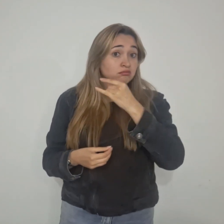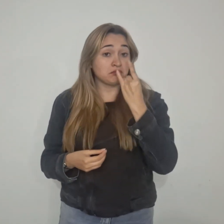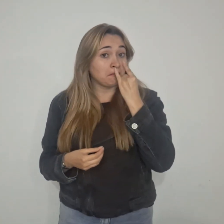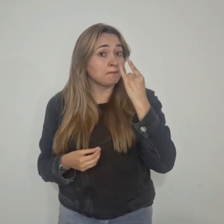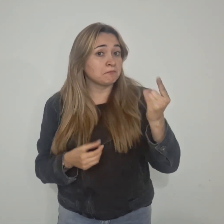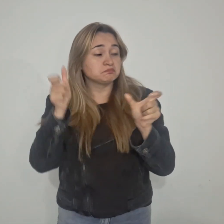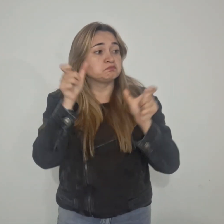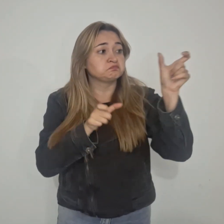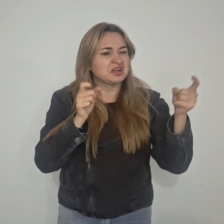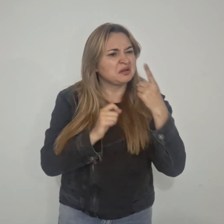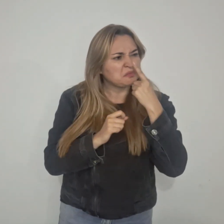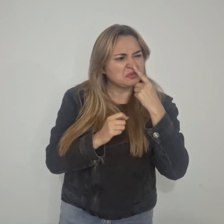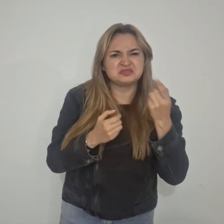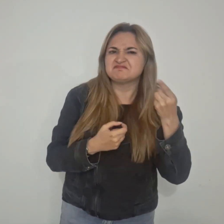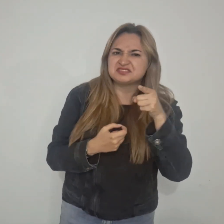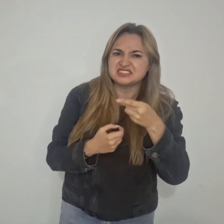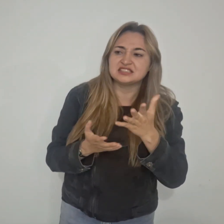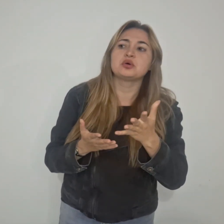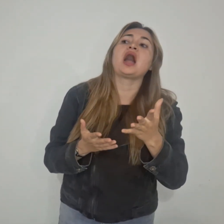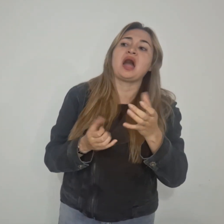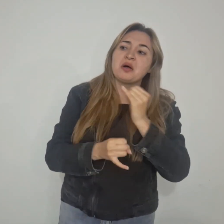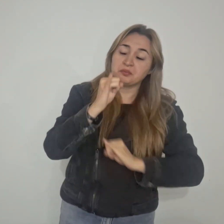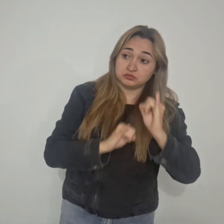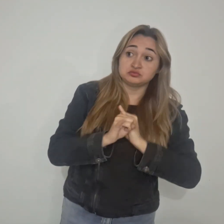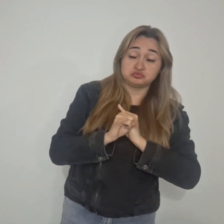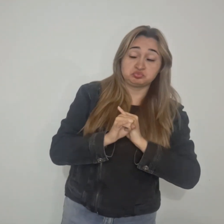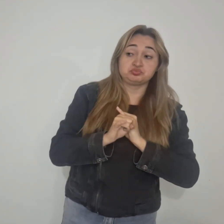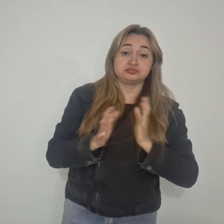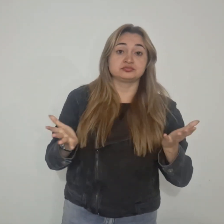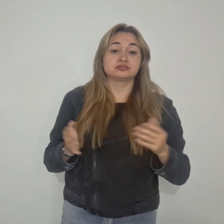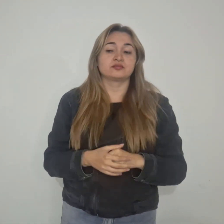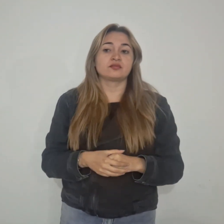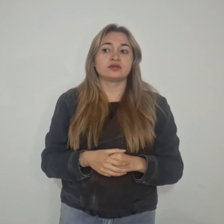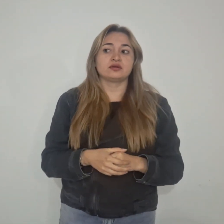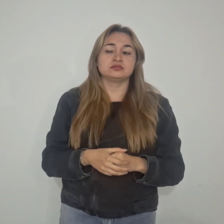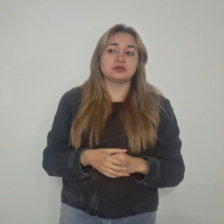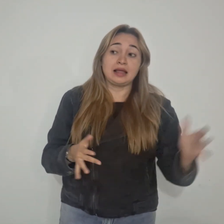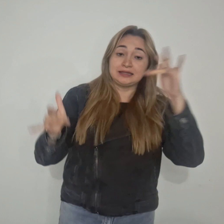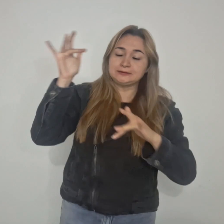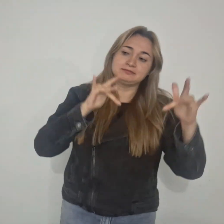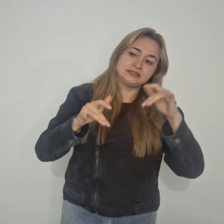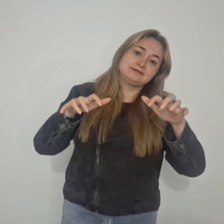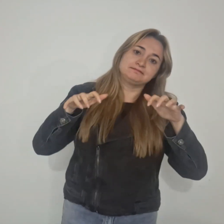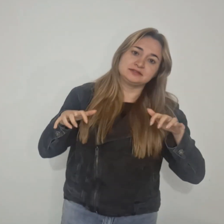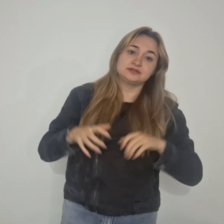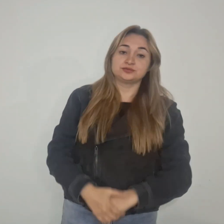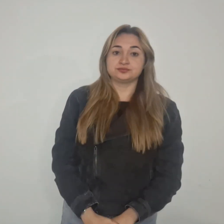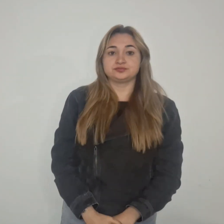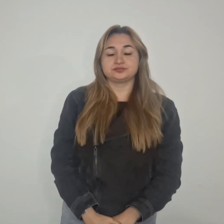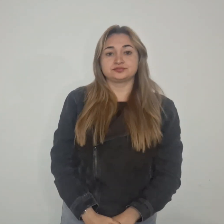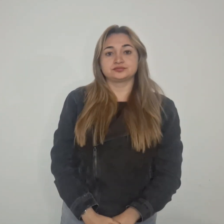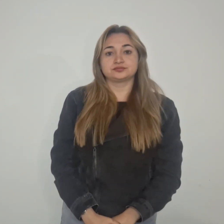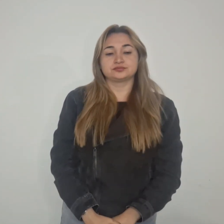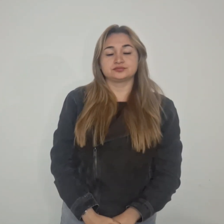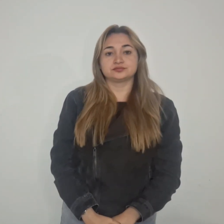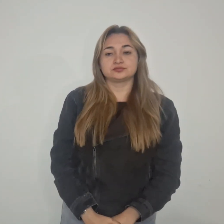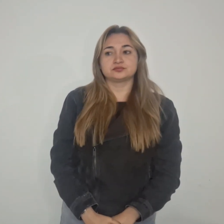interesados en la internacionalización del territorio, para que participen en este evento. Su presencia y